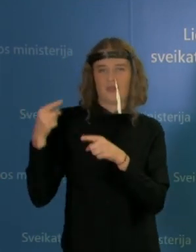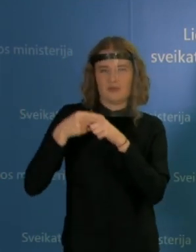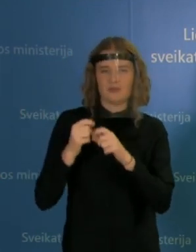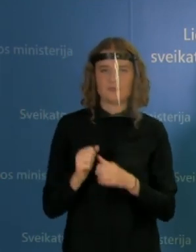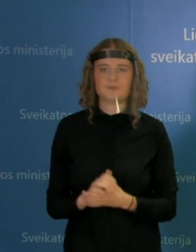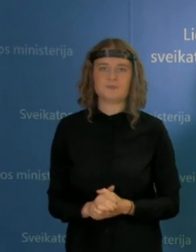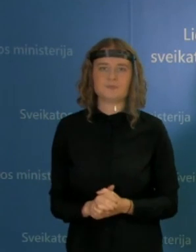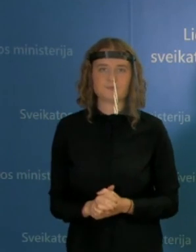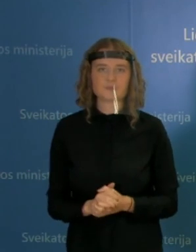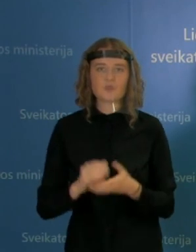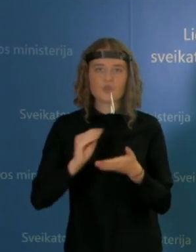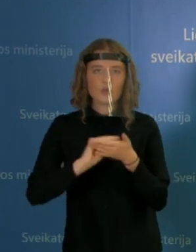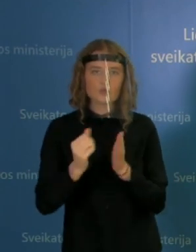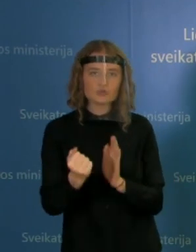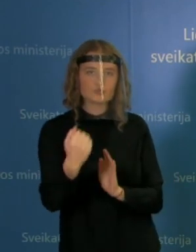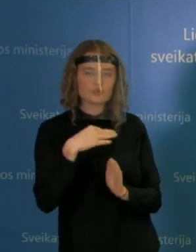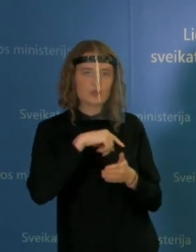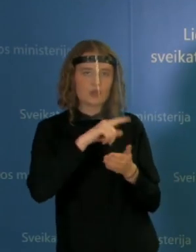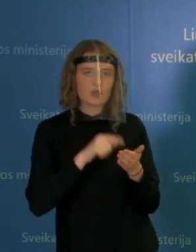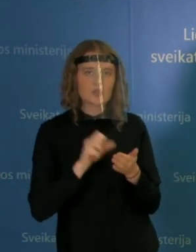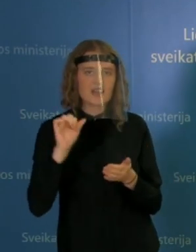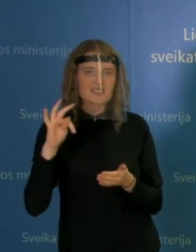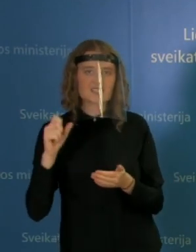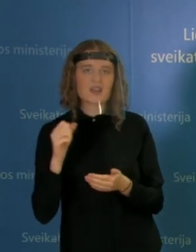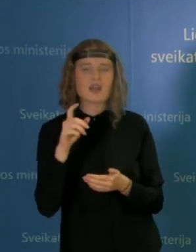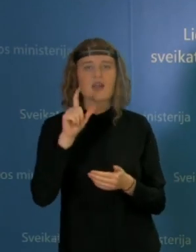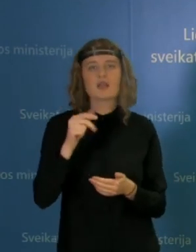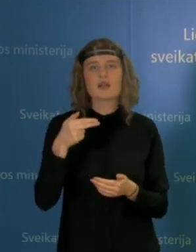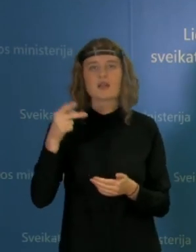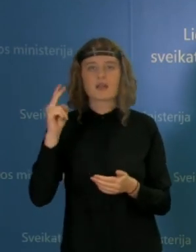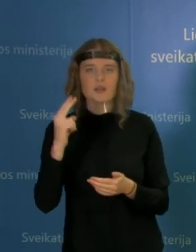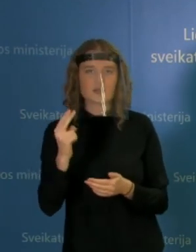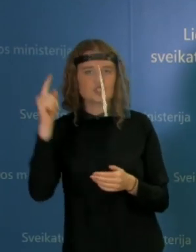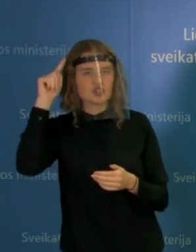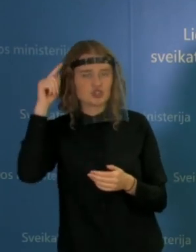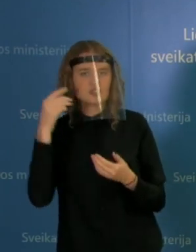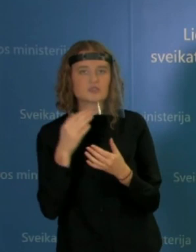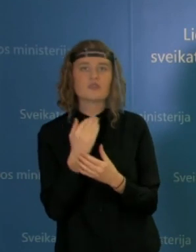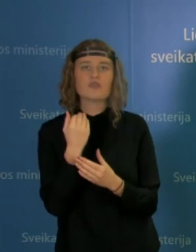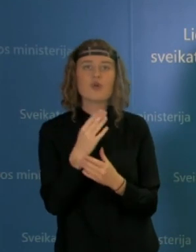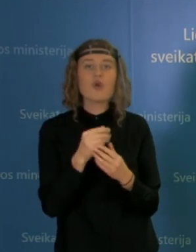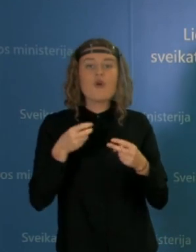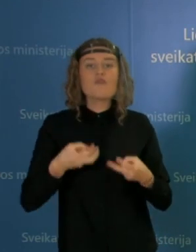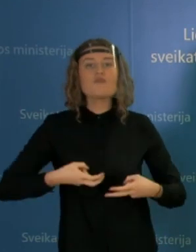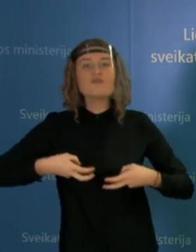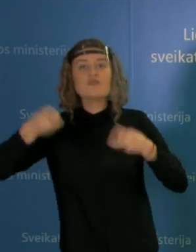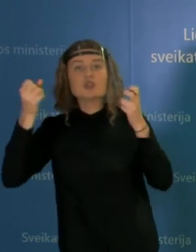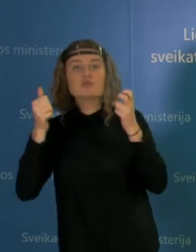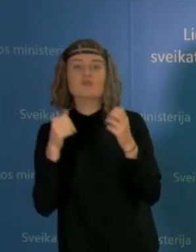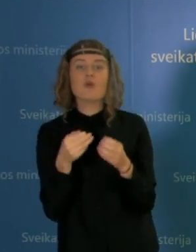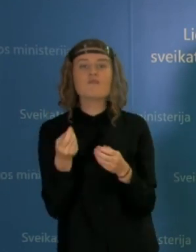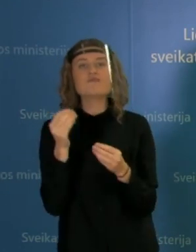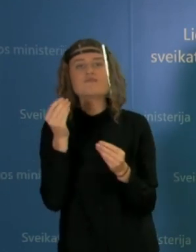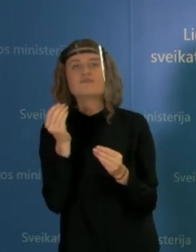Iš raštuotis tų klausimos, tadų durytė LNK žinios, ar viešbučiai organizuojantis vakarienės viešbučio kambariuose,